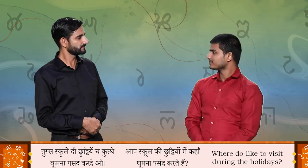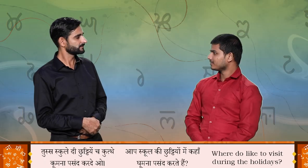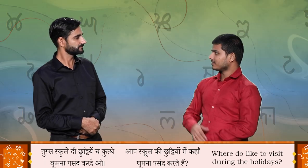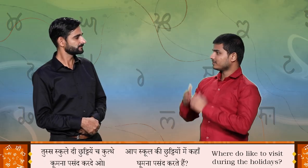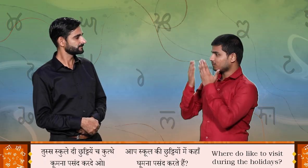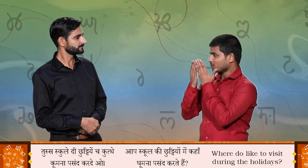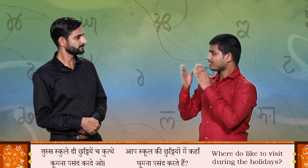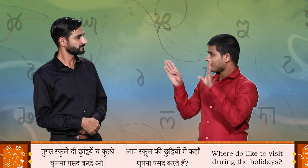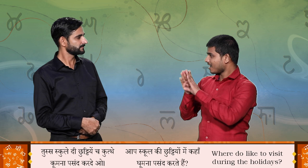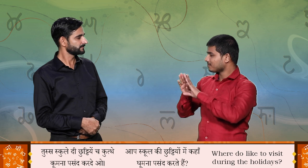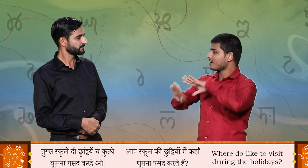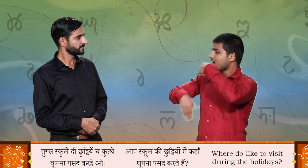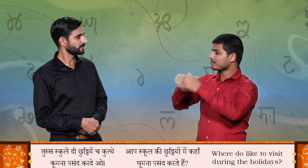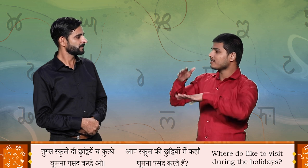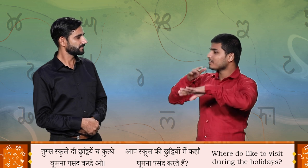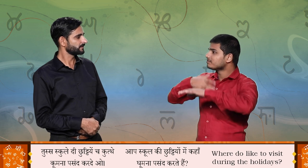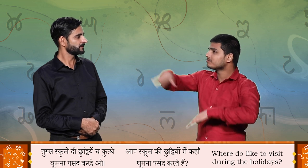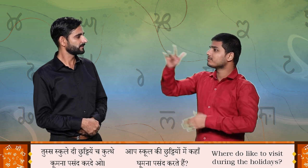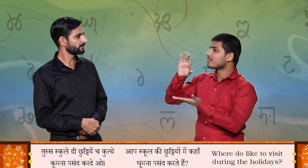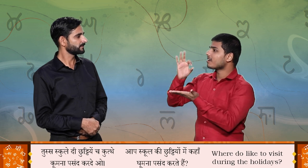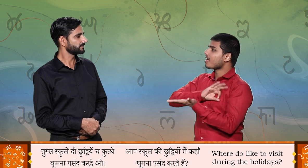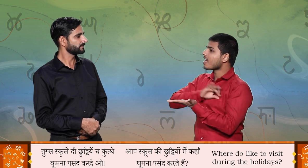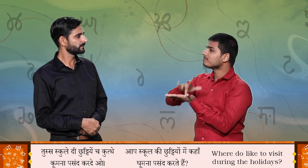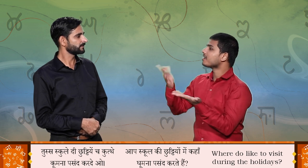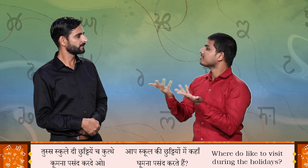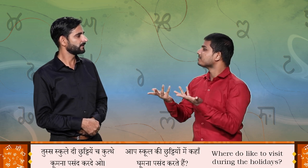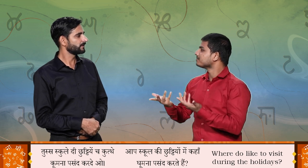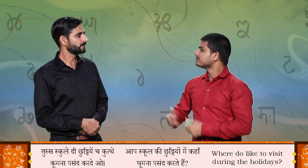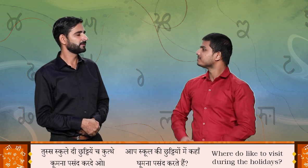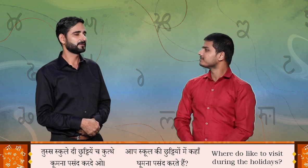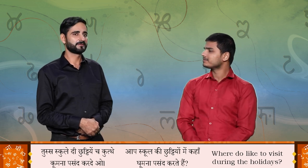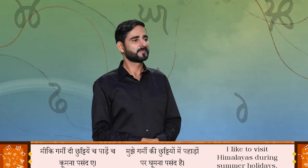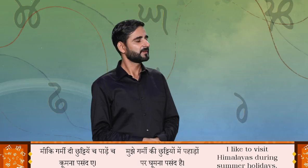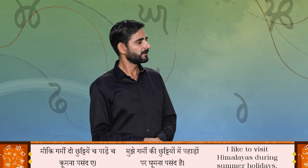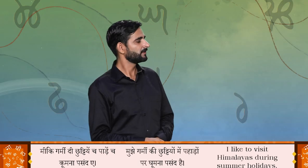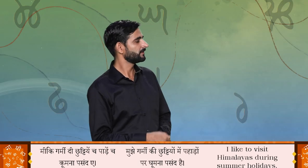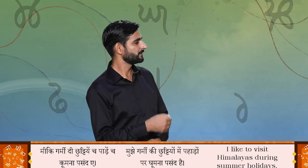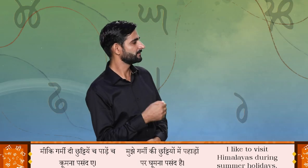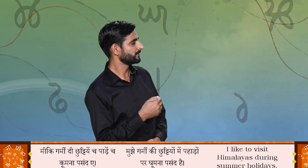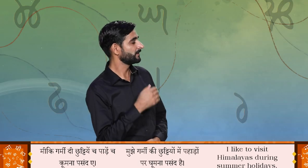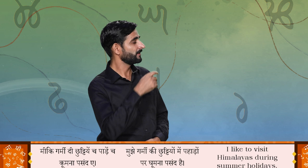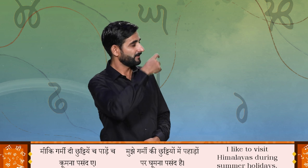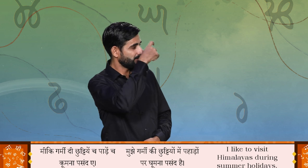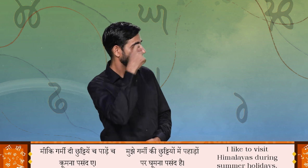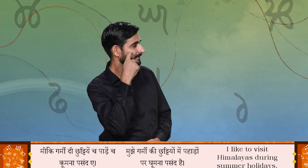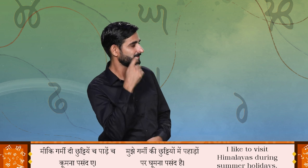तुसर स्कूल ले दी छुटियां च कुत्ते कुम ना पसंद कर देओ मिकी गर्मिये दी छुटियां च